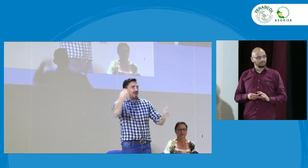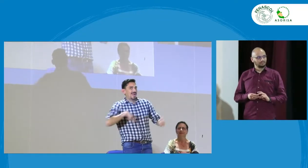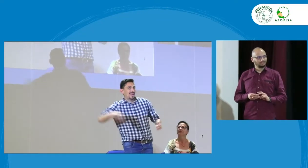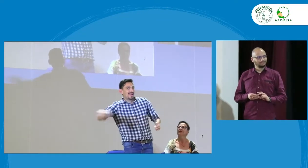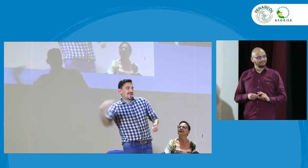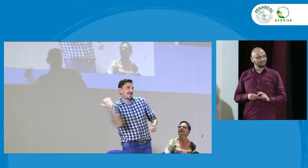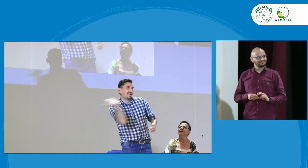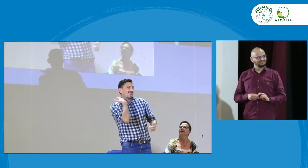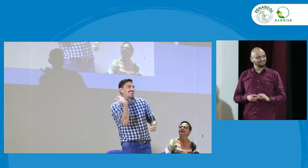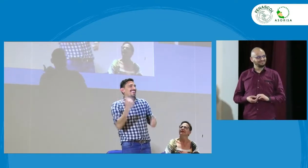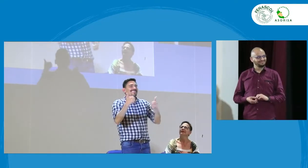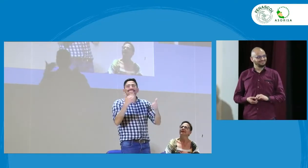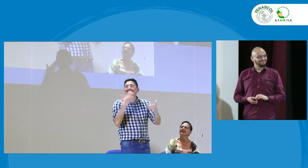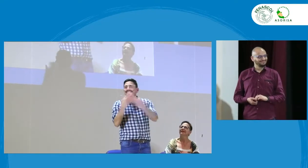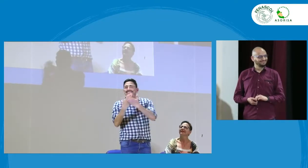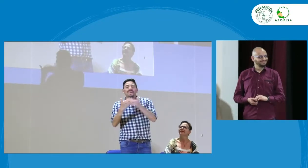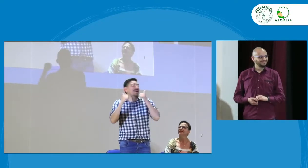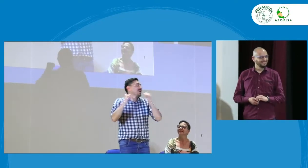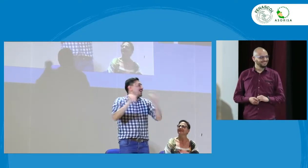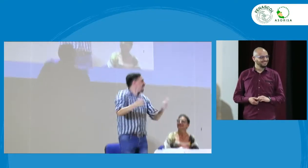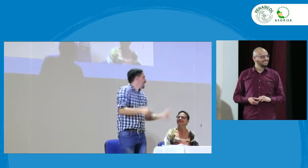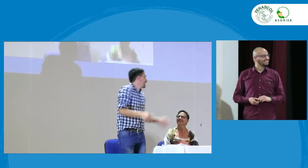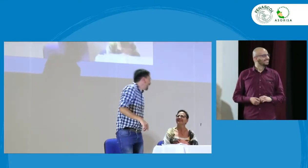donde hice mi ponencia perfecto gracias